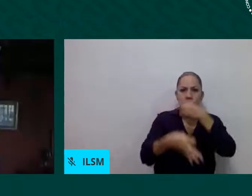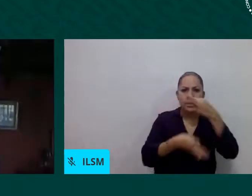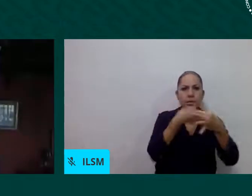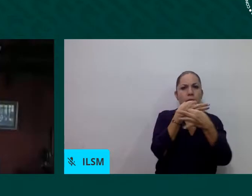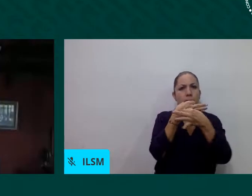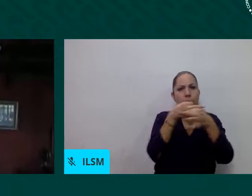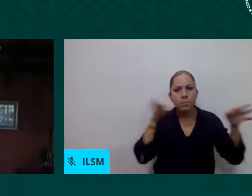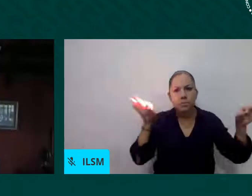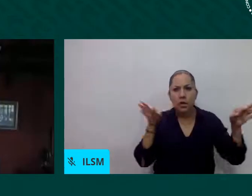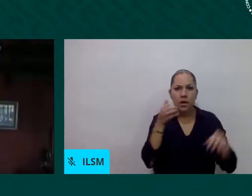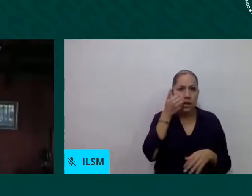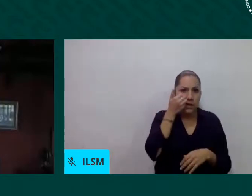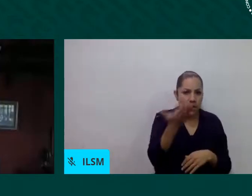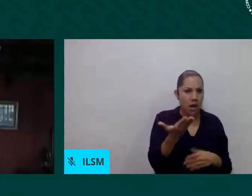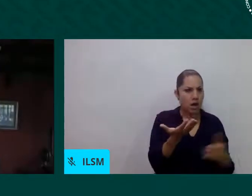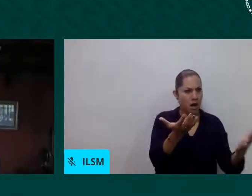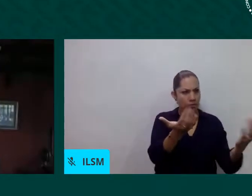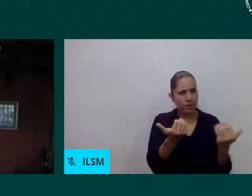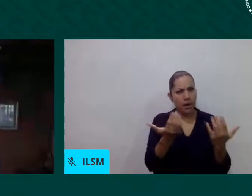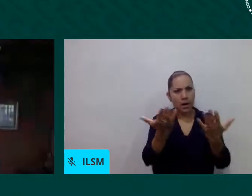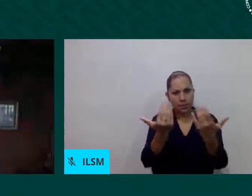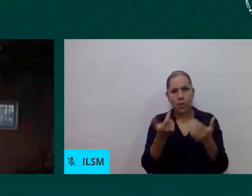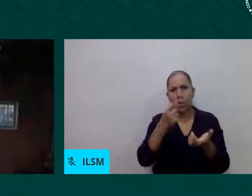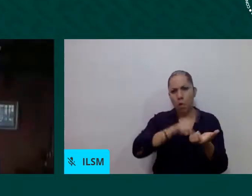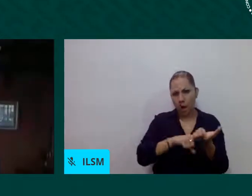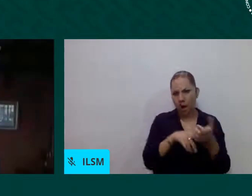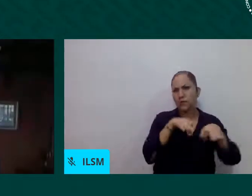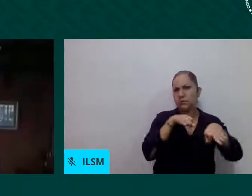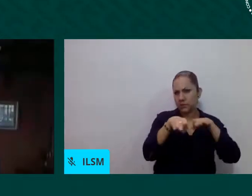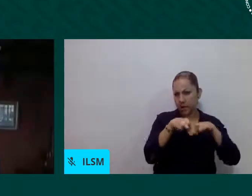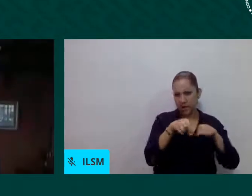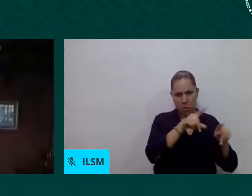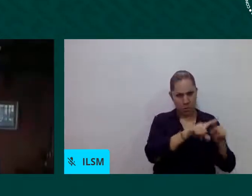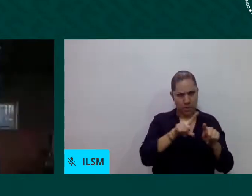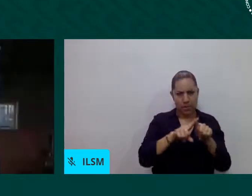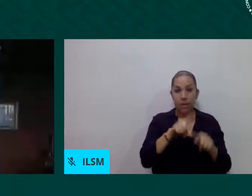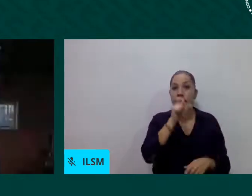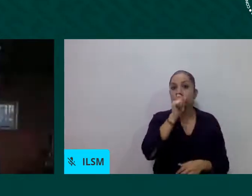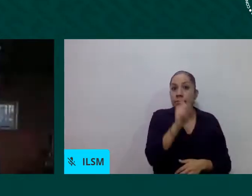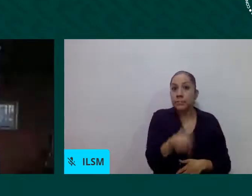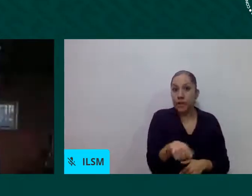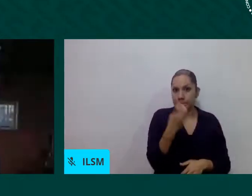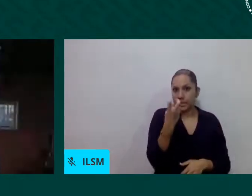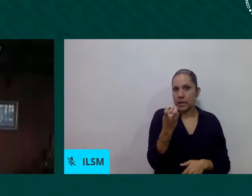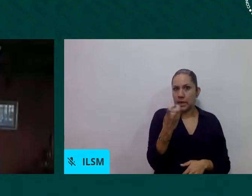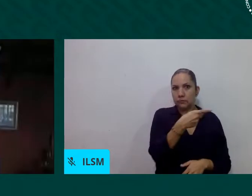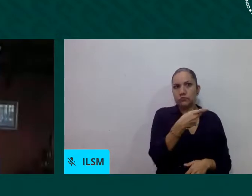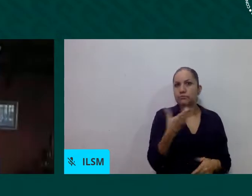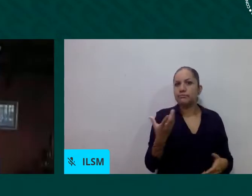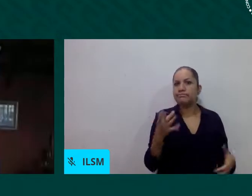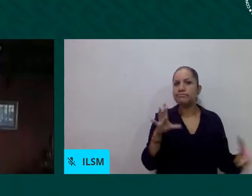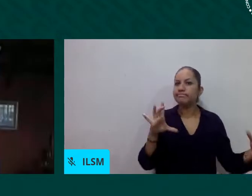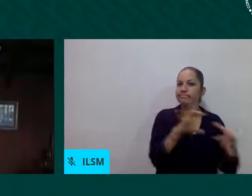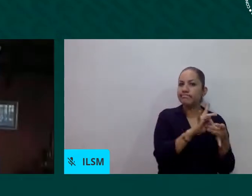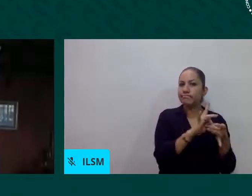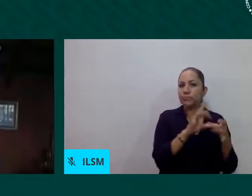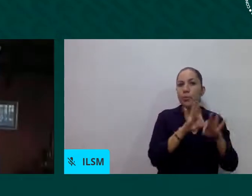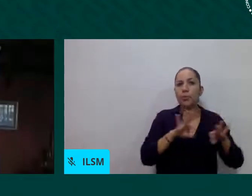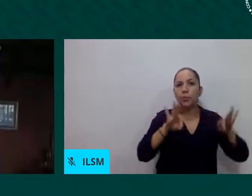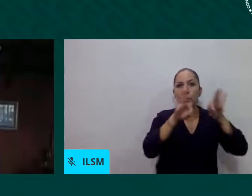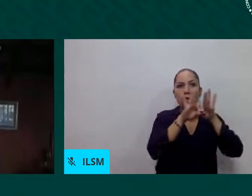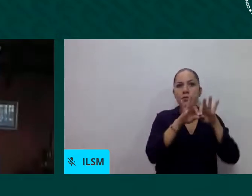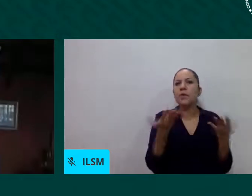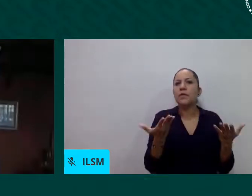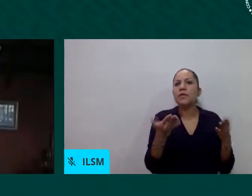atención adecuada a los cuidados porque estaban al intemperie sin ningún